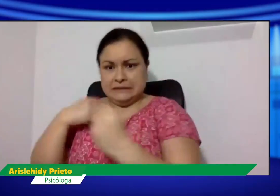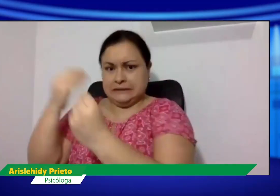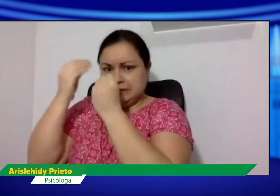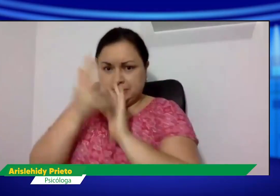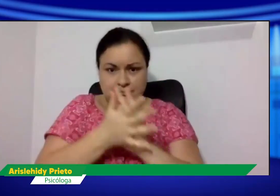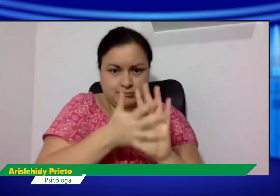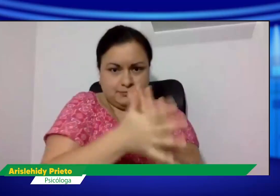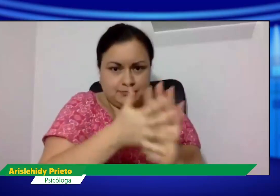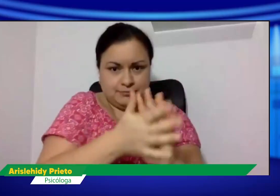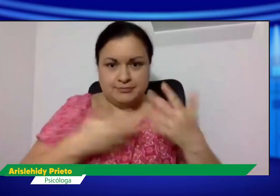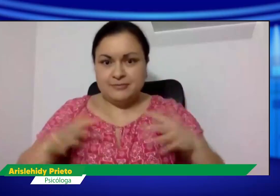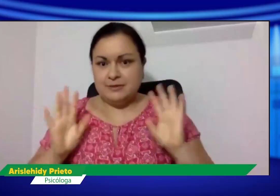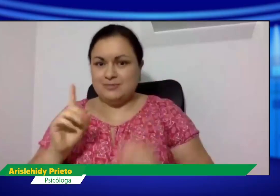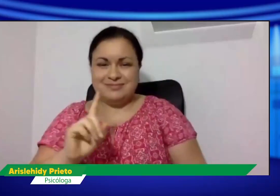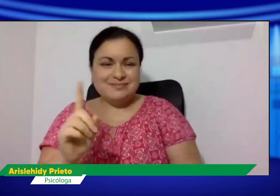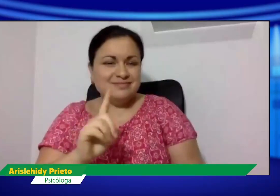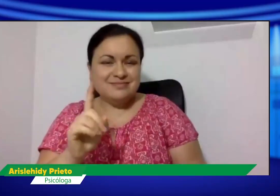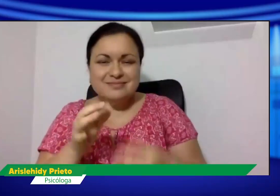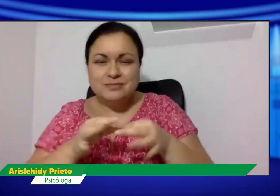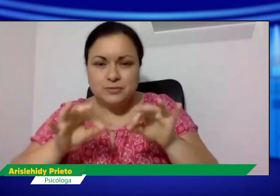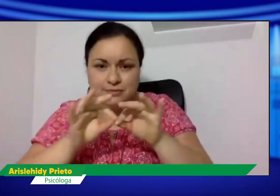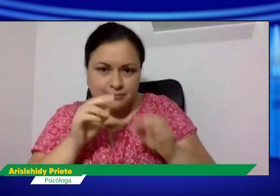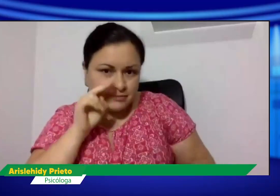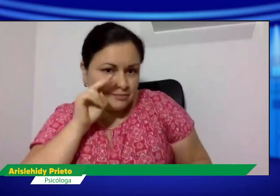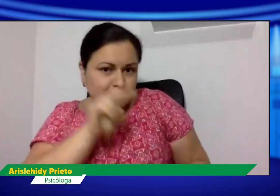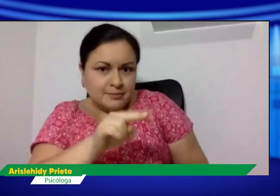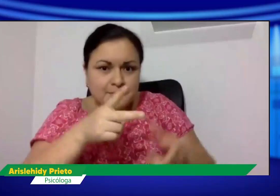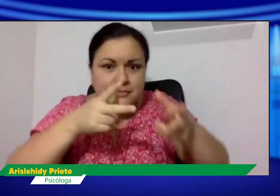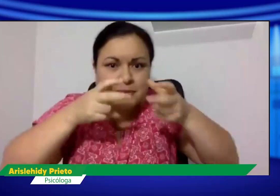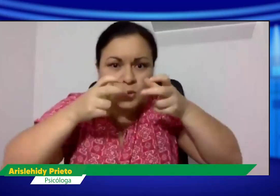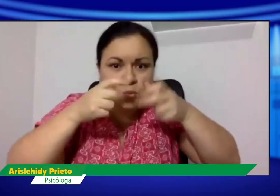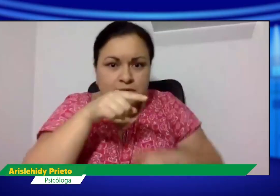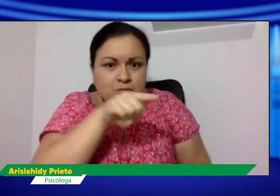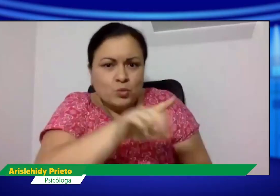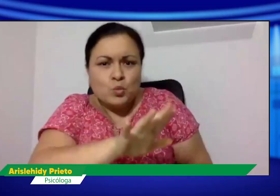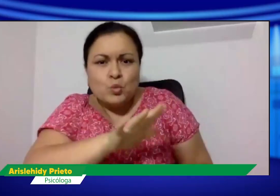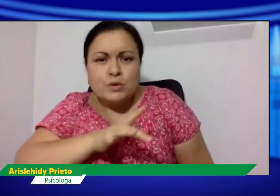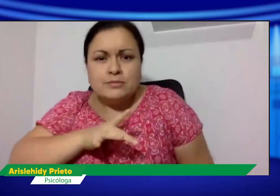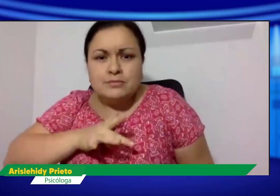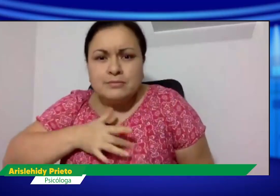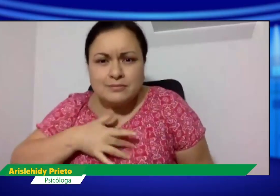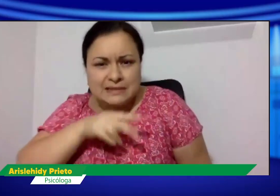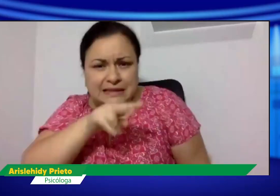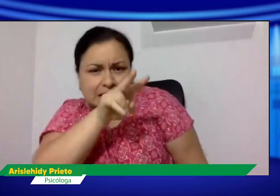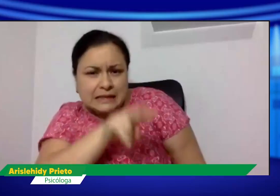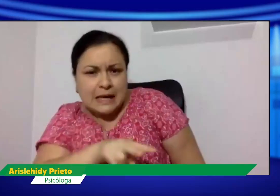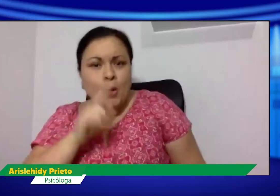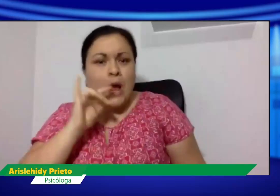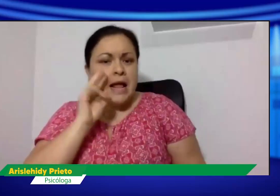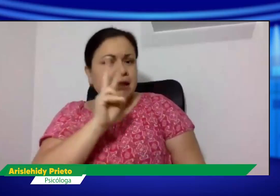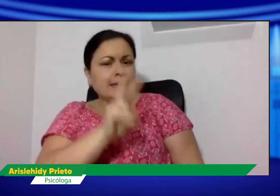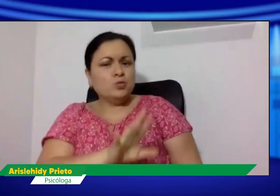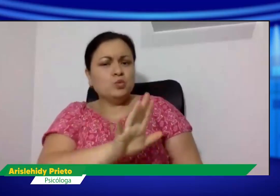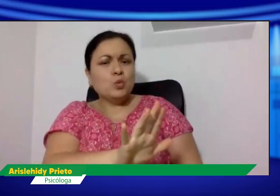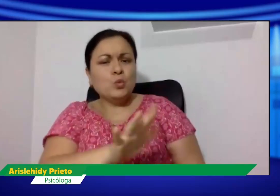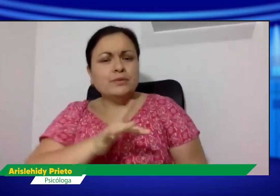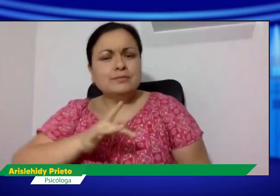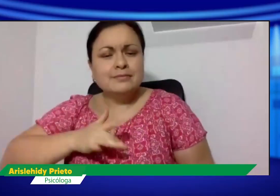importante, porque no solo el tema de la lengua es señas y aprender la lengua es señas. Ellos tienen también una acción visual,